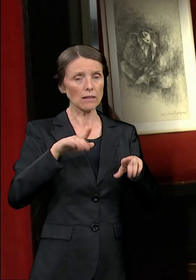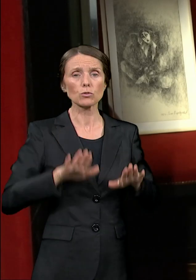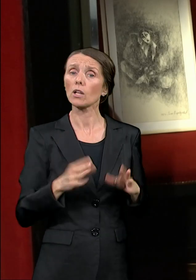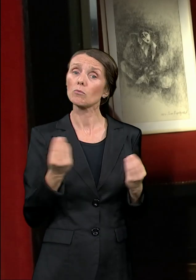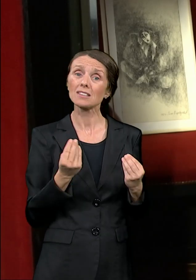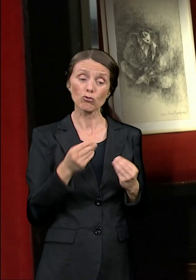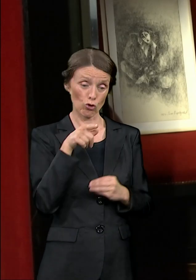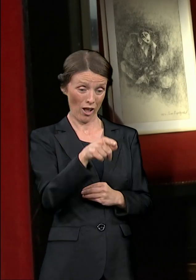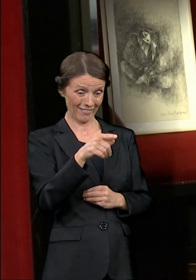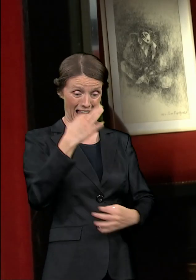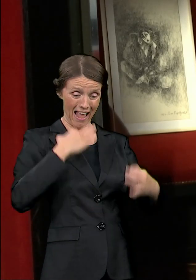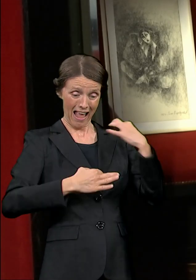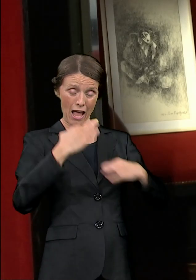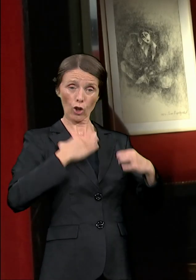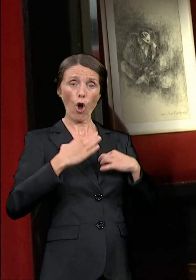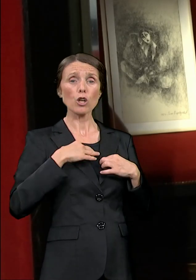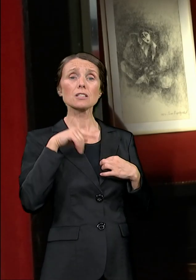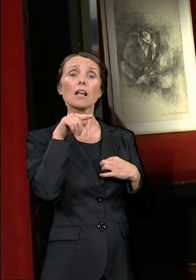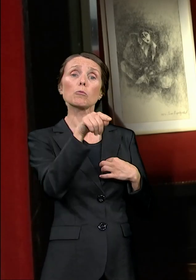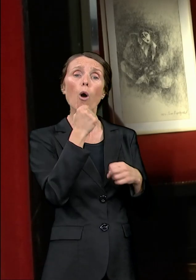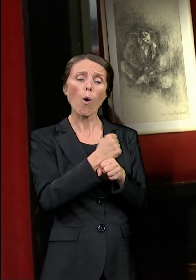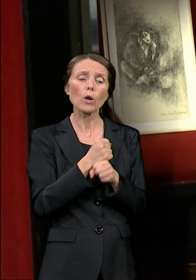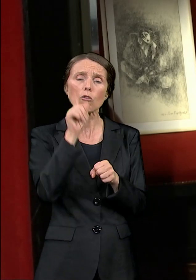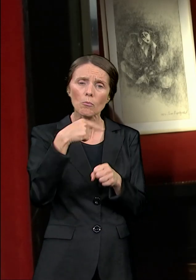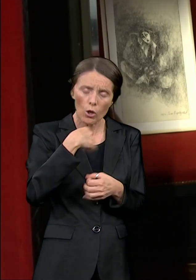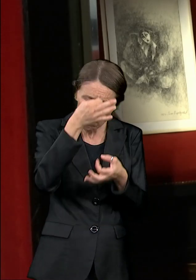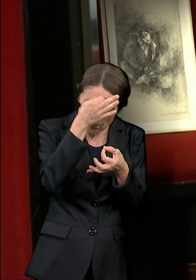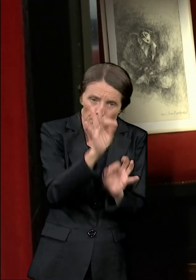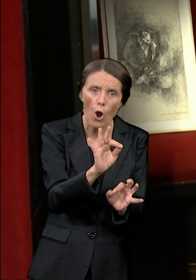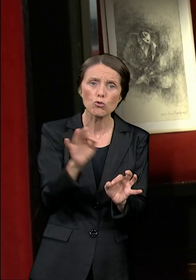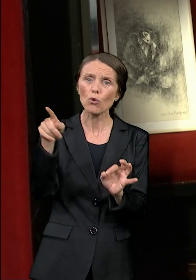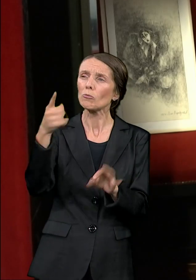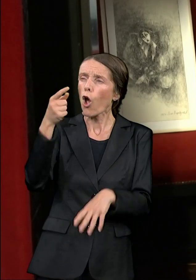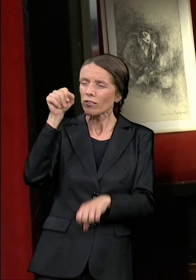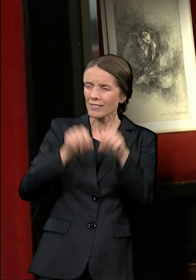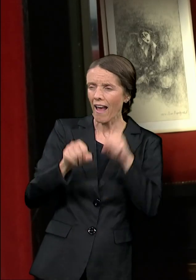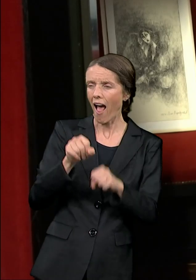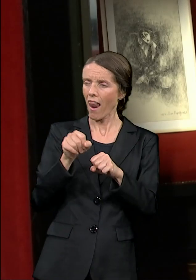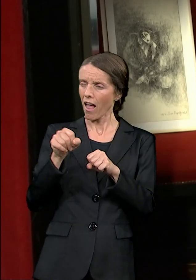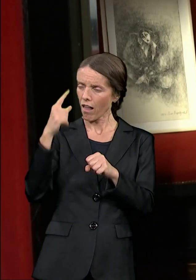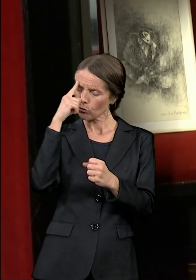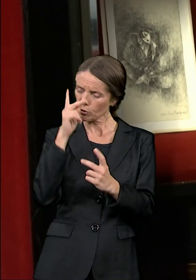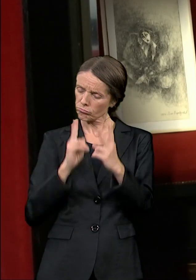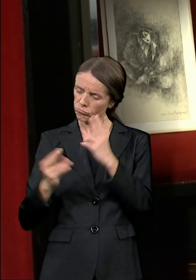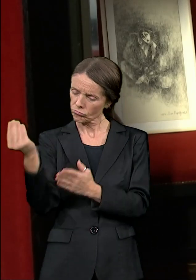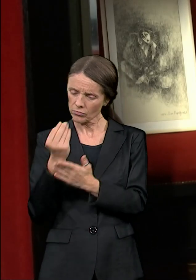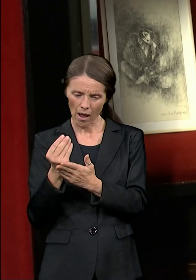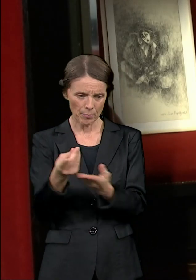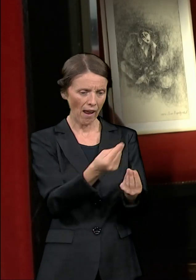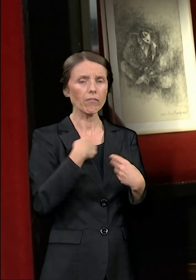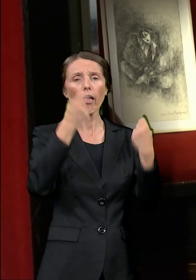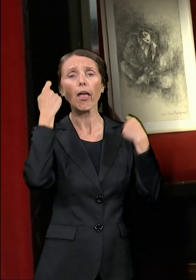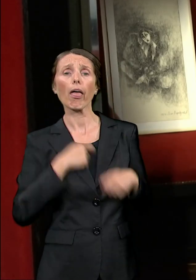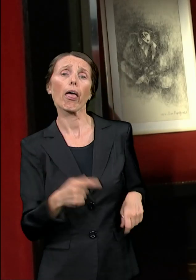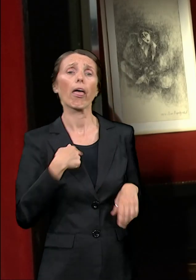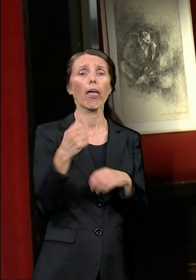To smo od buca umeli da naučimo. Morate poštovati njen dar i